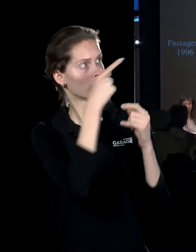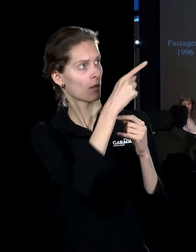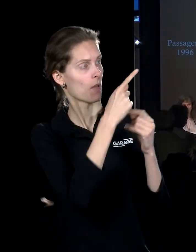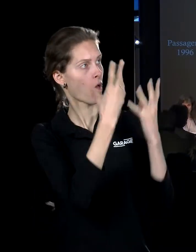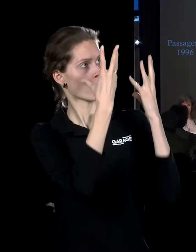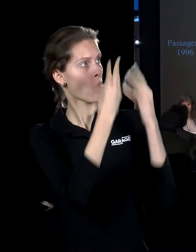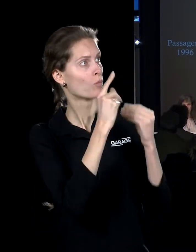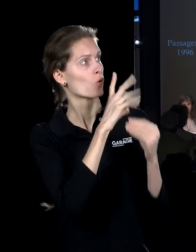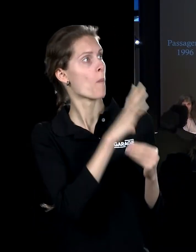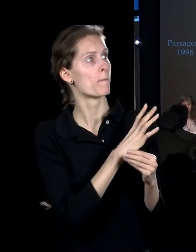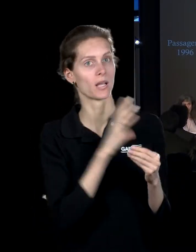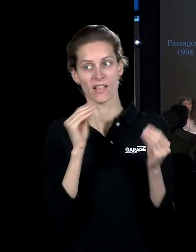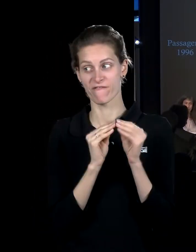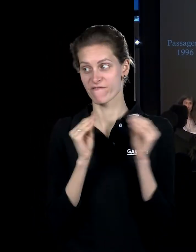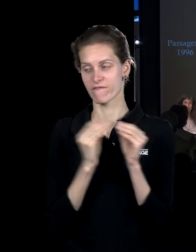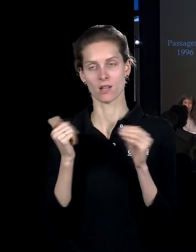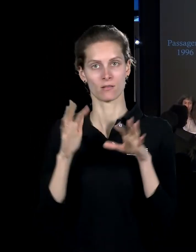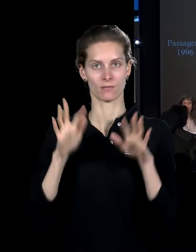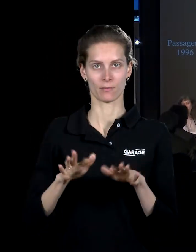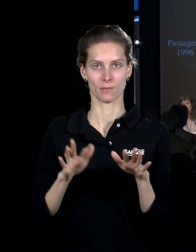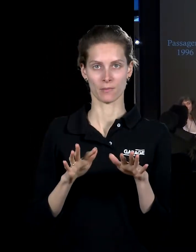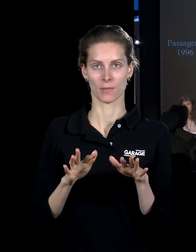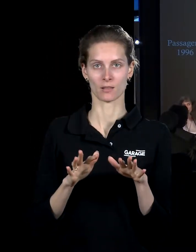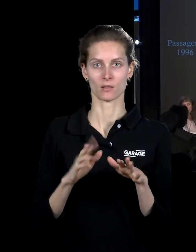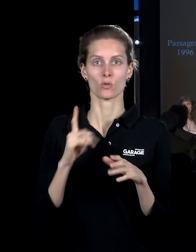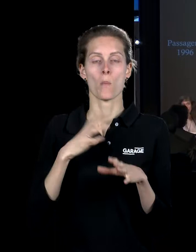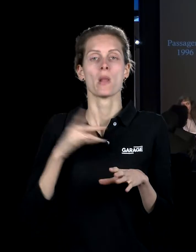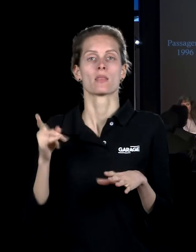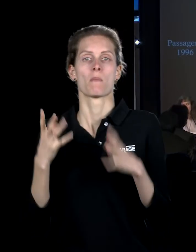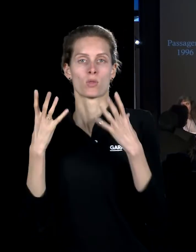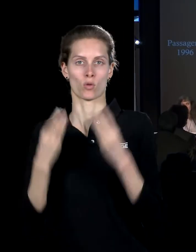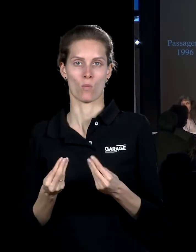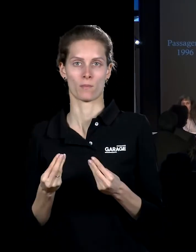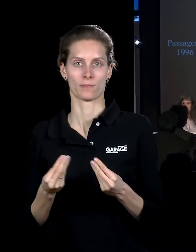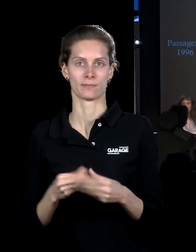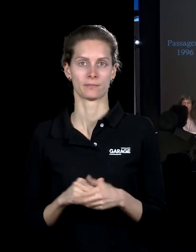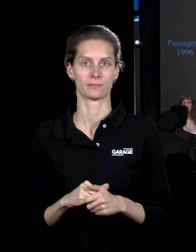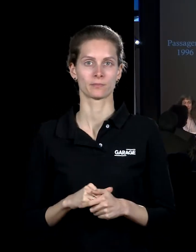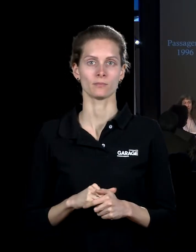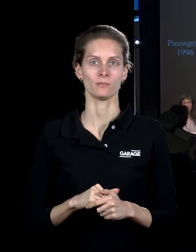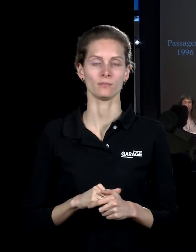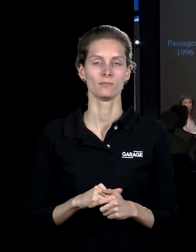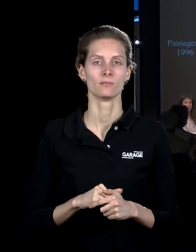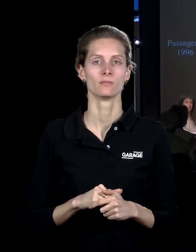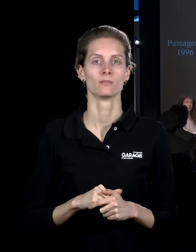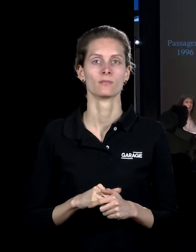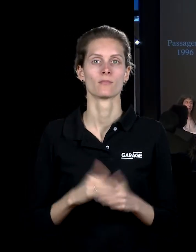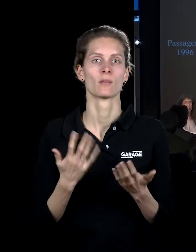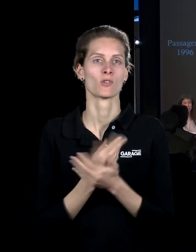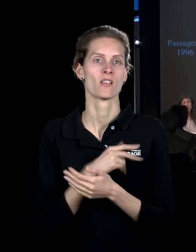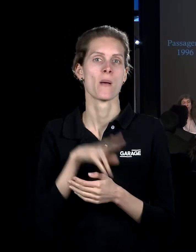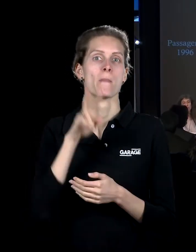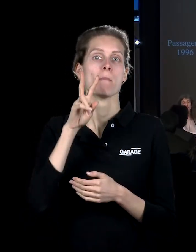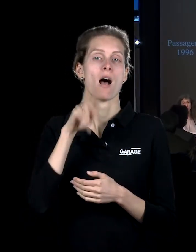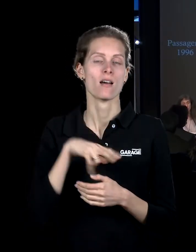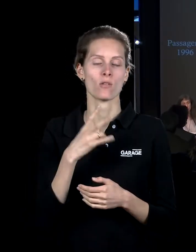Вот ты на том же месте, которому ты проезжаешь, тебе показывают, что на этом месте происходило днём. Но на самом деле эта синхронность должна была бы всё